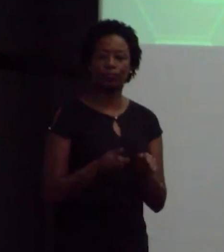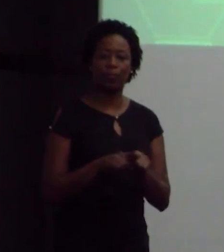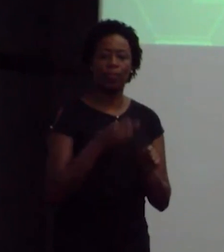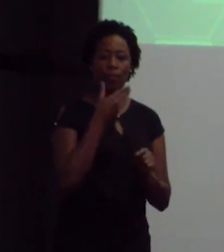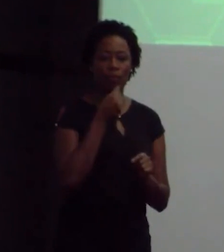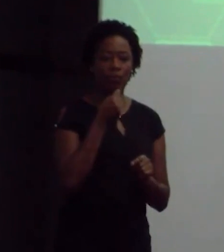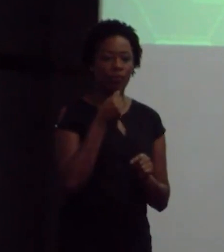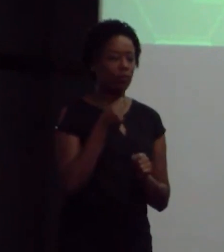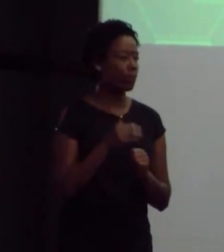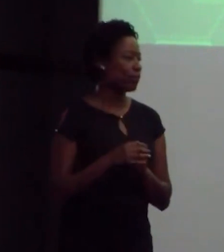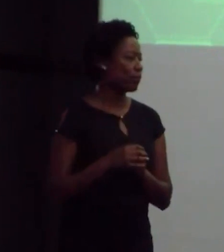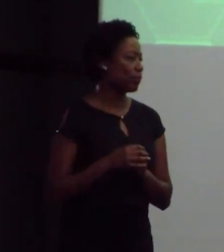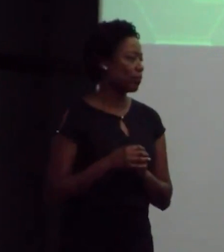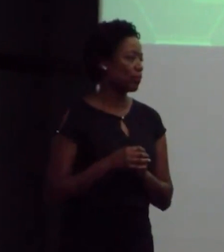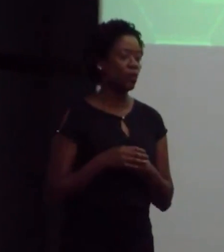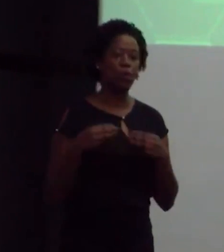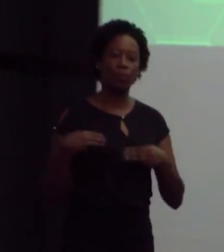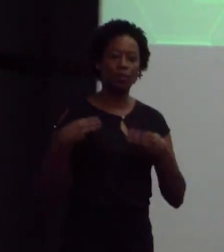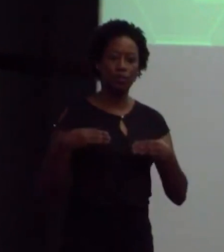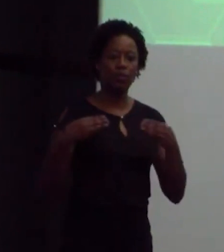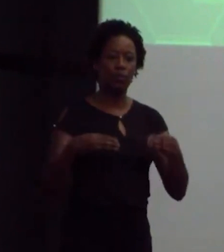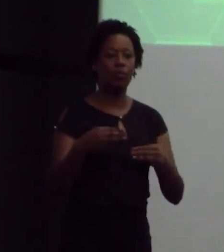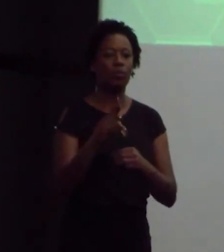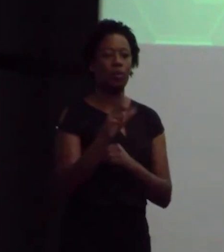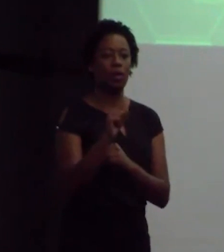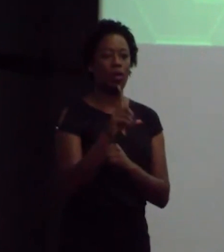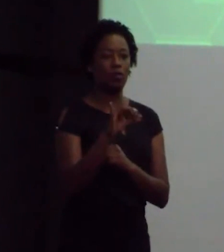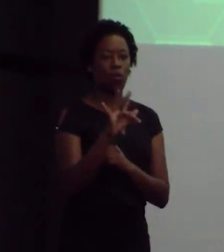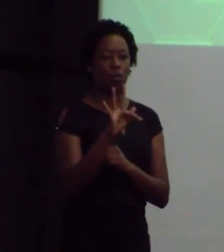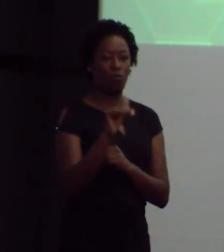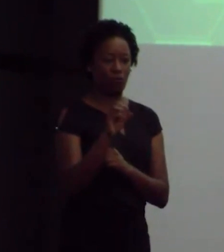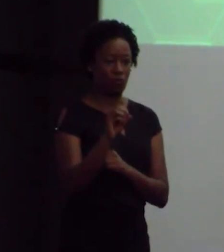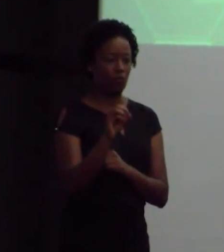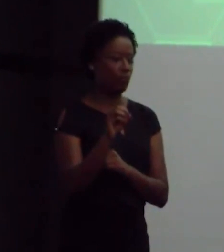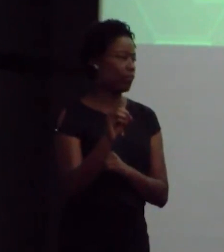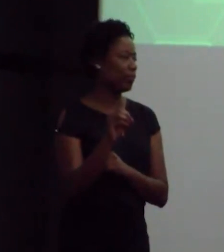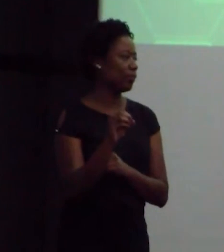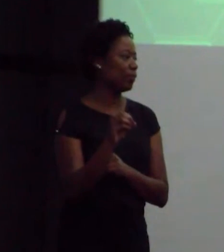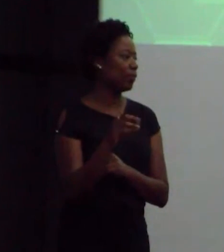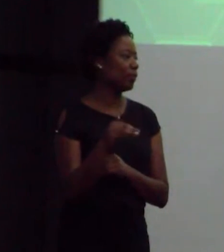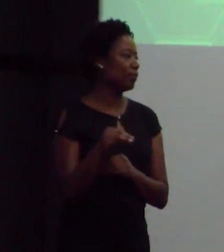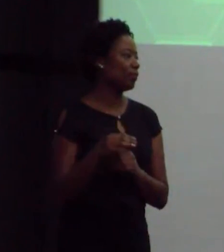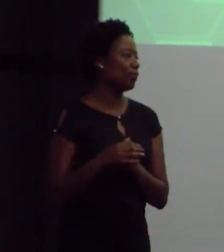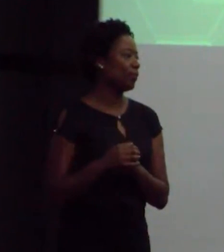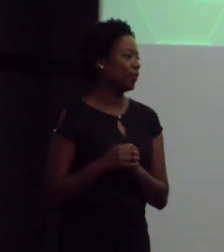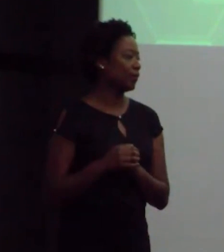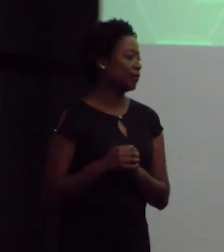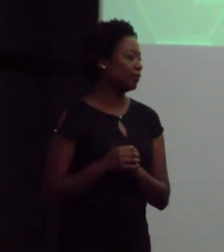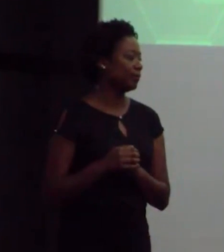senhor ministro Adolfo Saxida, ministro de Minas e Energia.